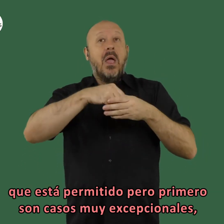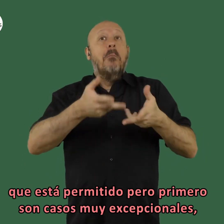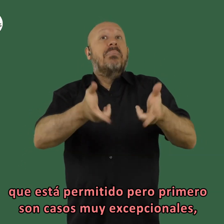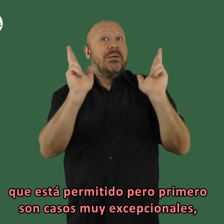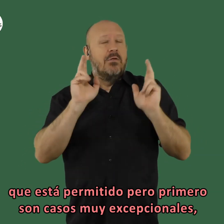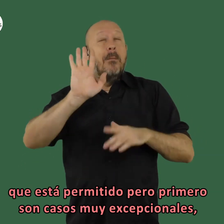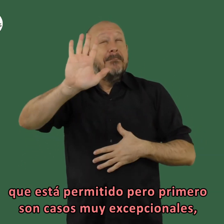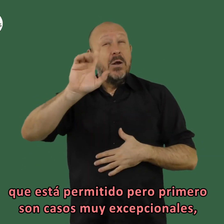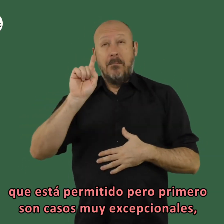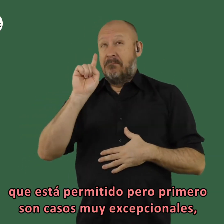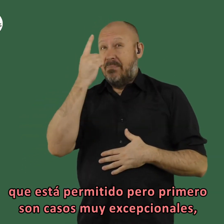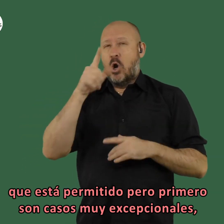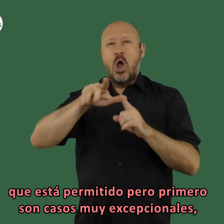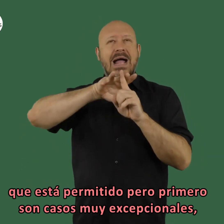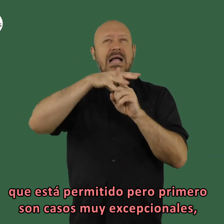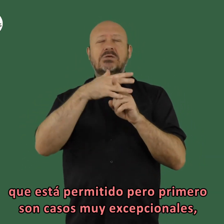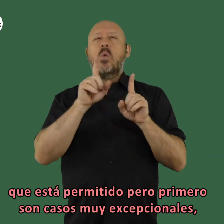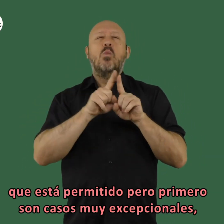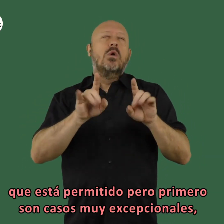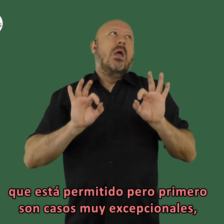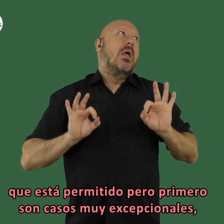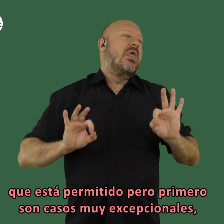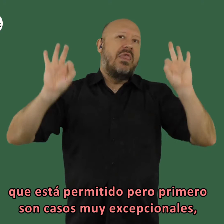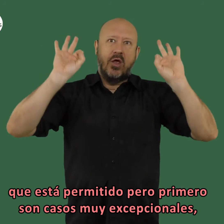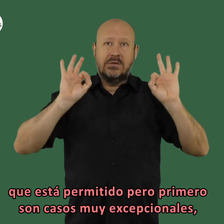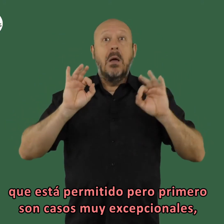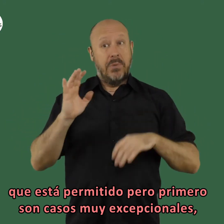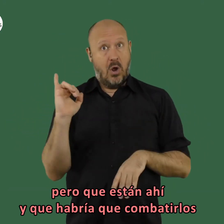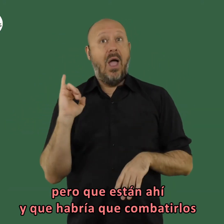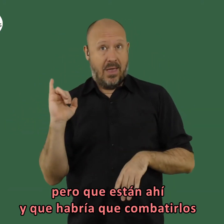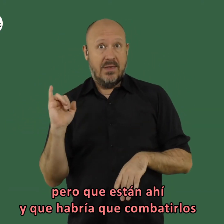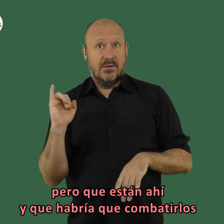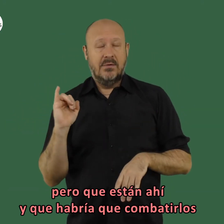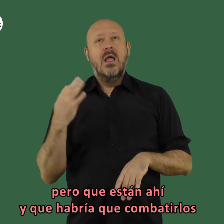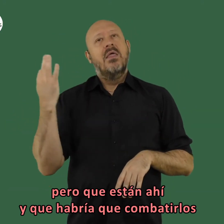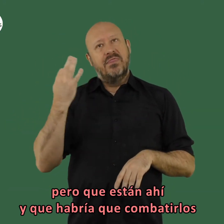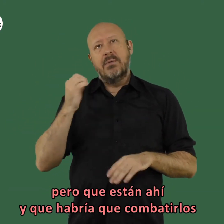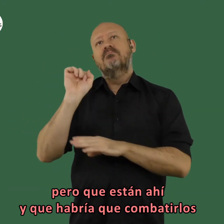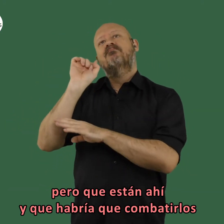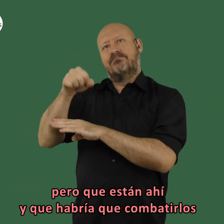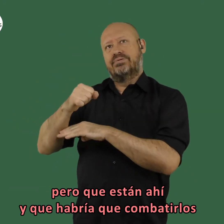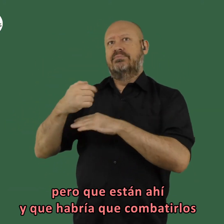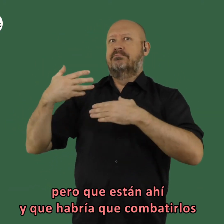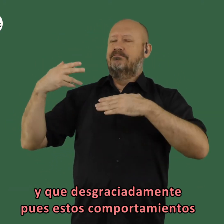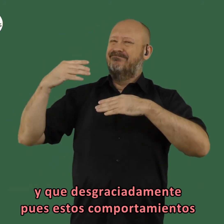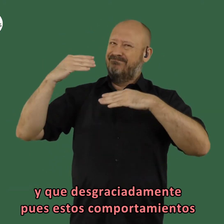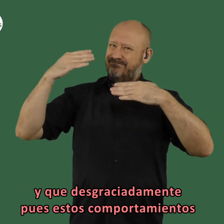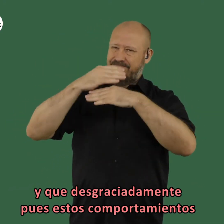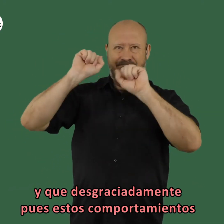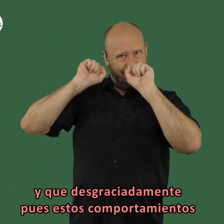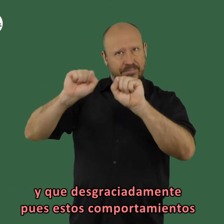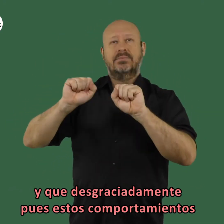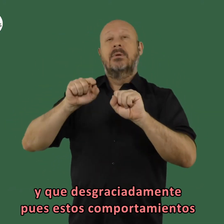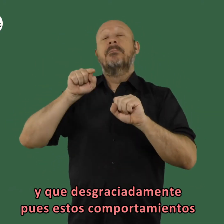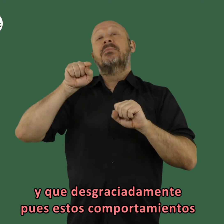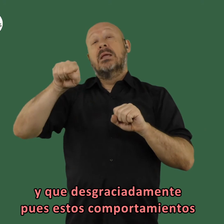permitido pero primero son casos muy muy excepcionales pero que están ahí y que habría que combatirlo y que